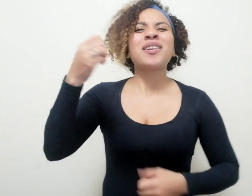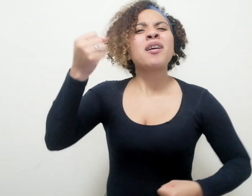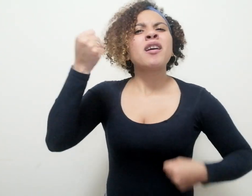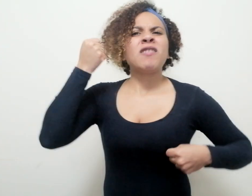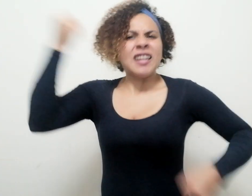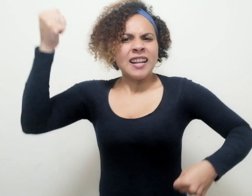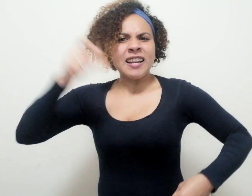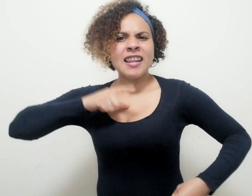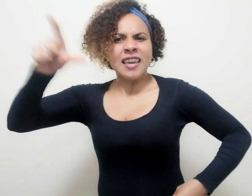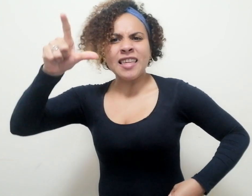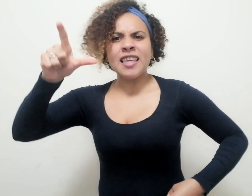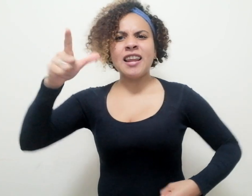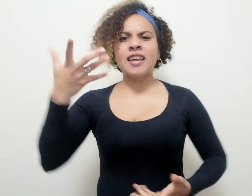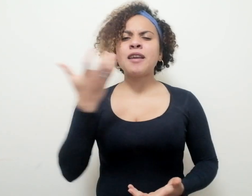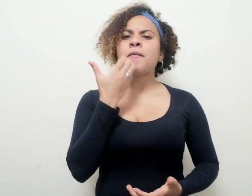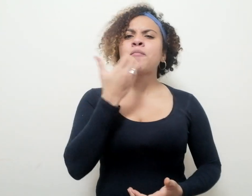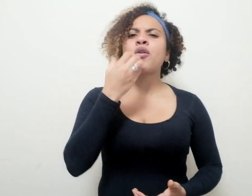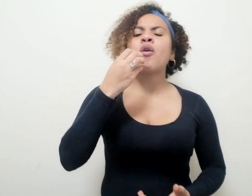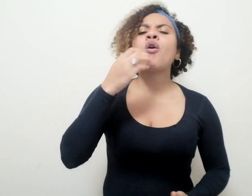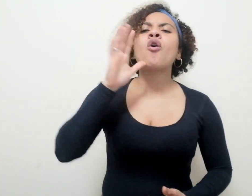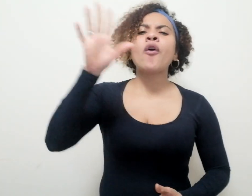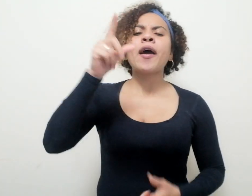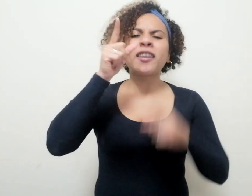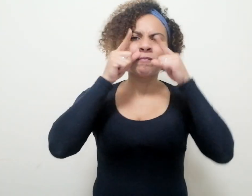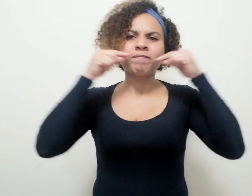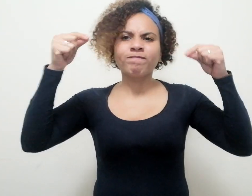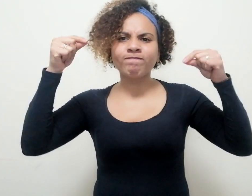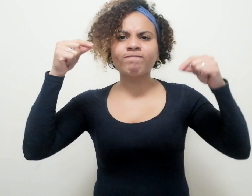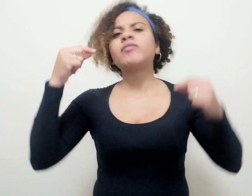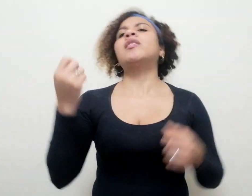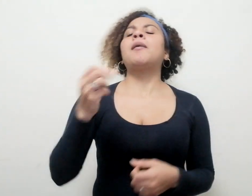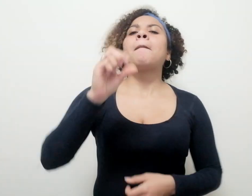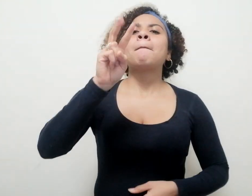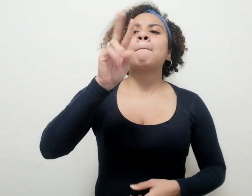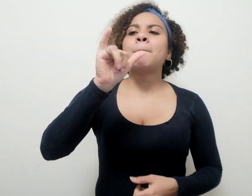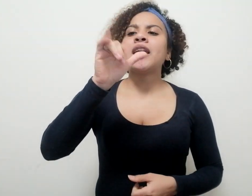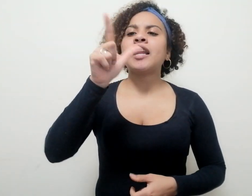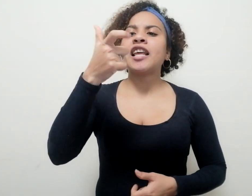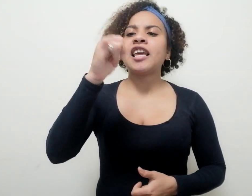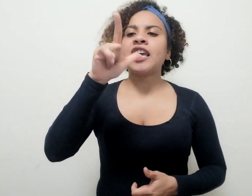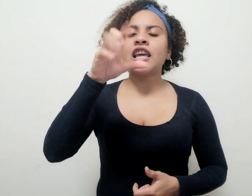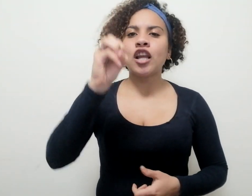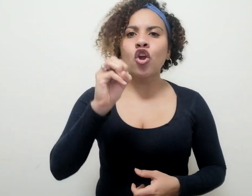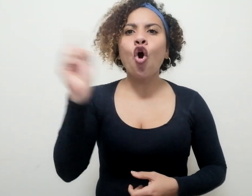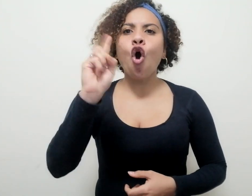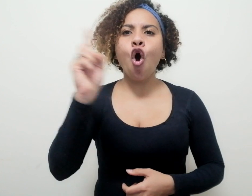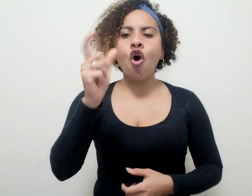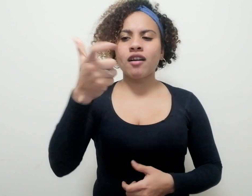presidentes como Virgilio Barco, o líderes populares como Luis Carlos Galán.